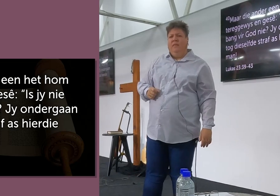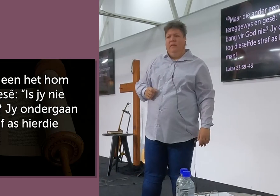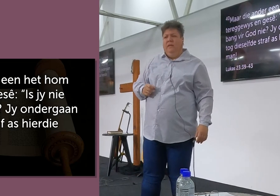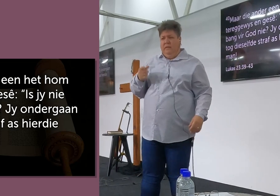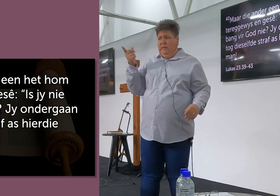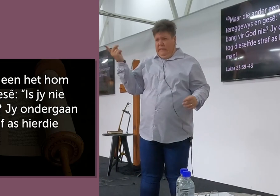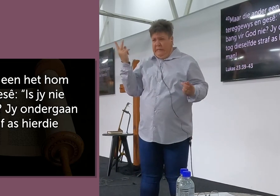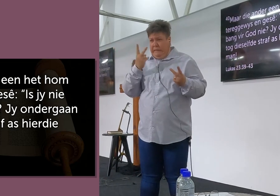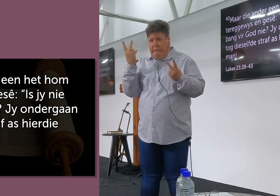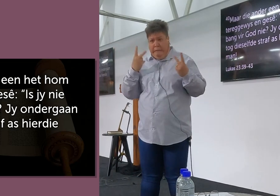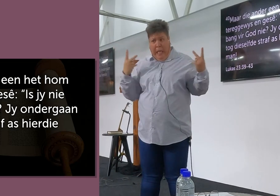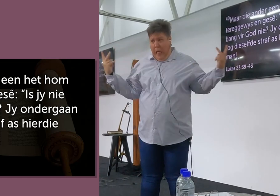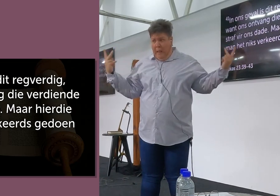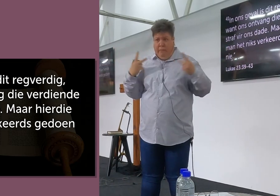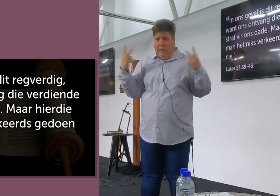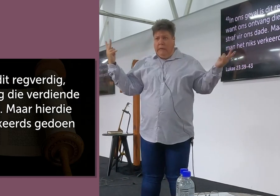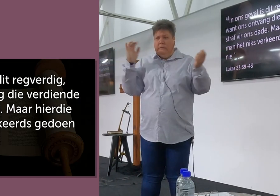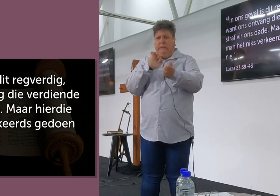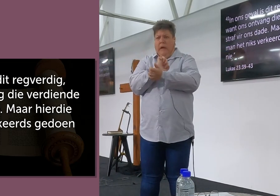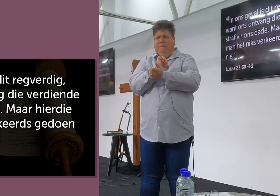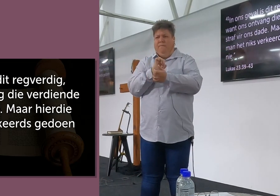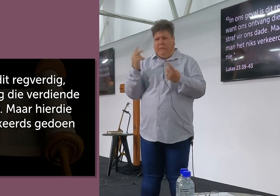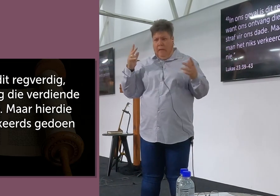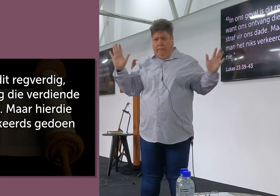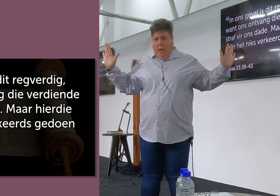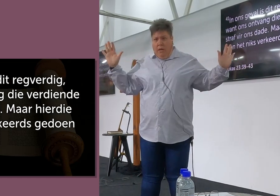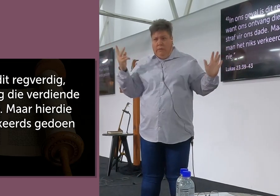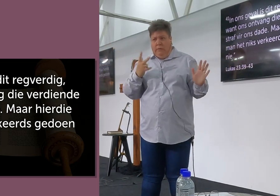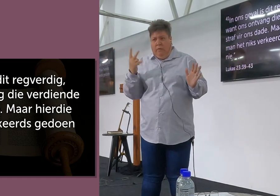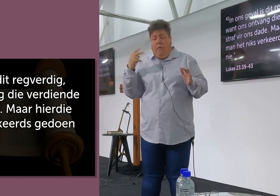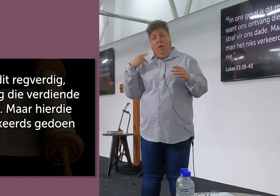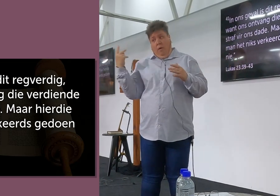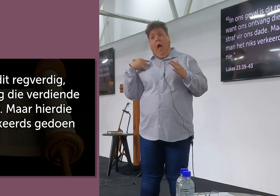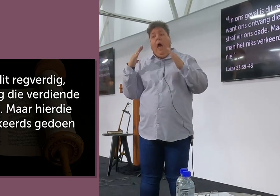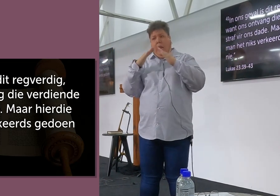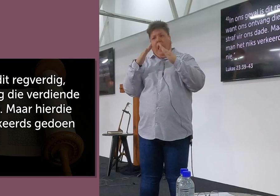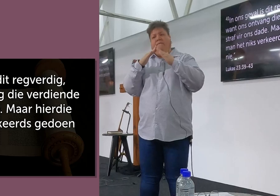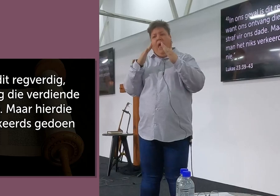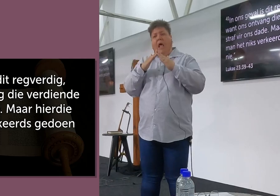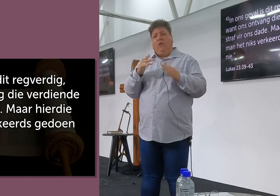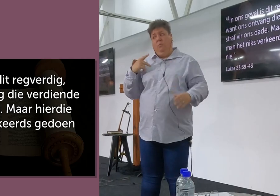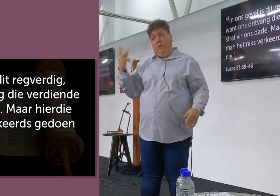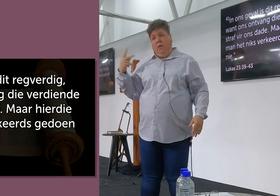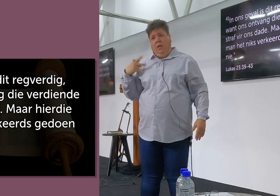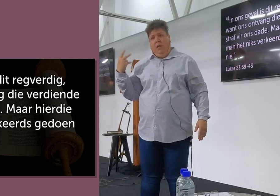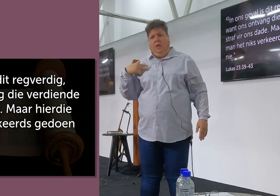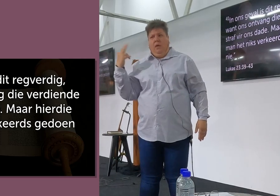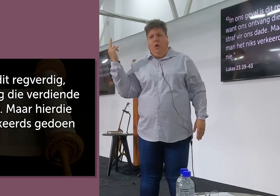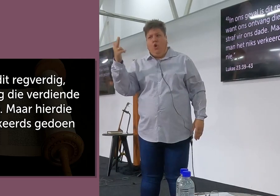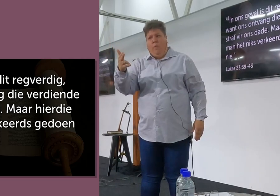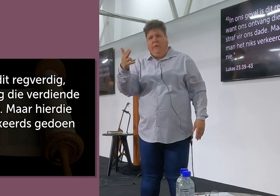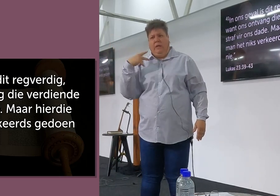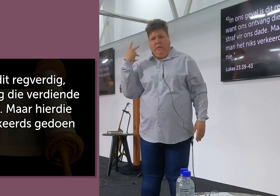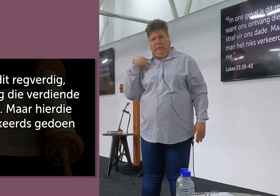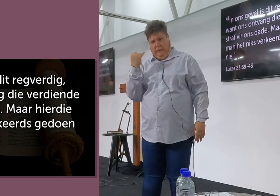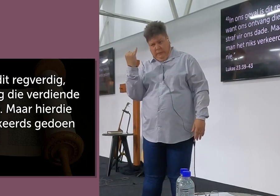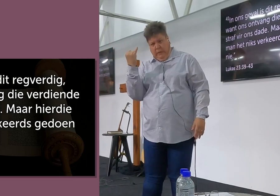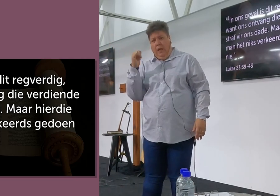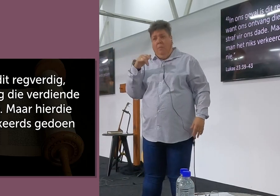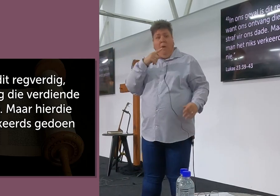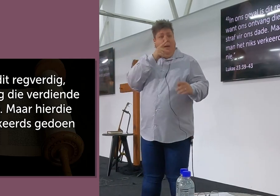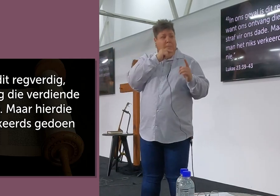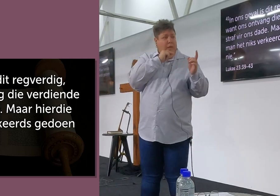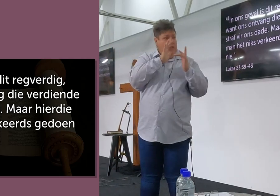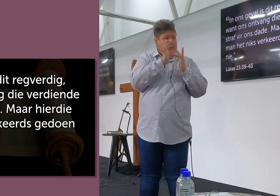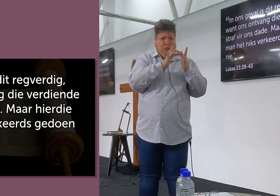selfde straf, As hierdie man, In ons geval is dit rechtverdig, Want ons ontvang, Die verdiende straf vir ons dade, Maar